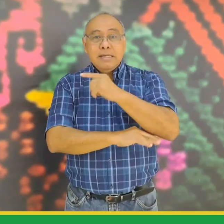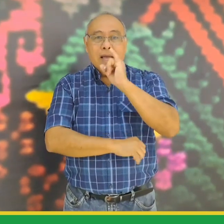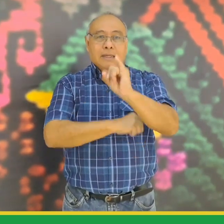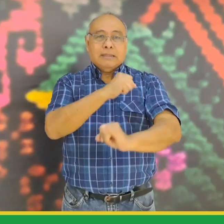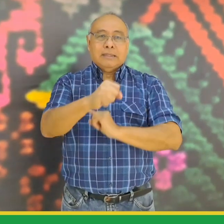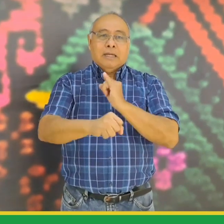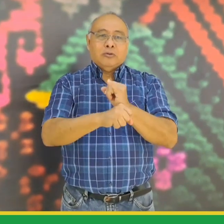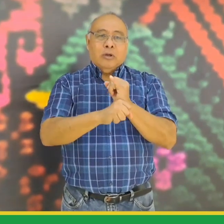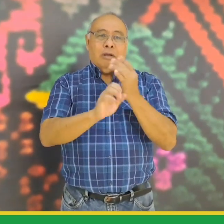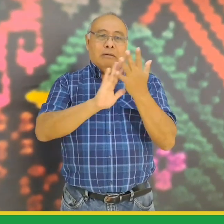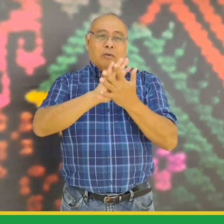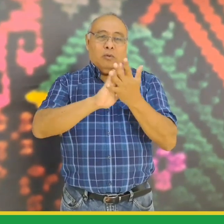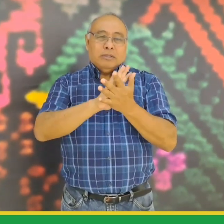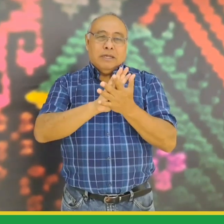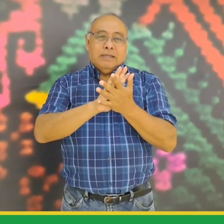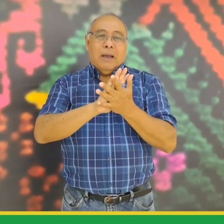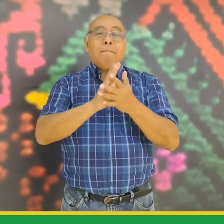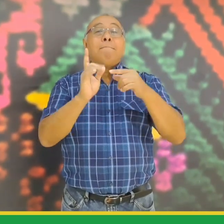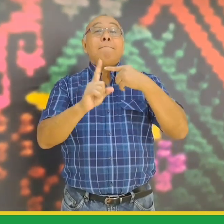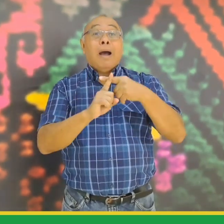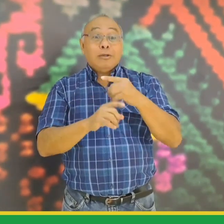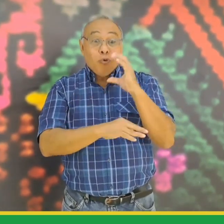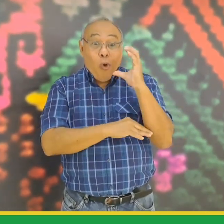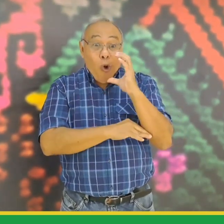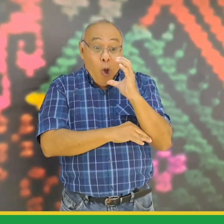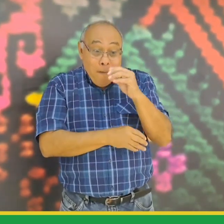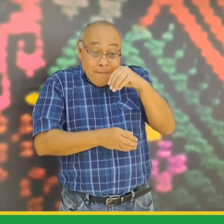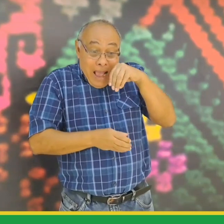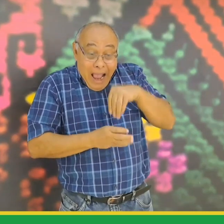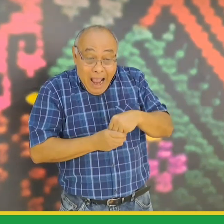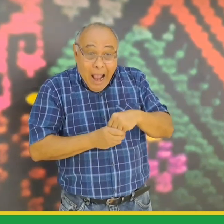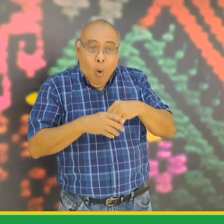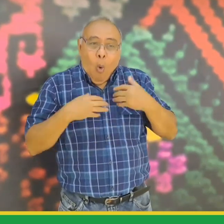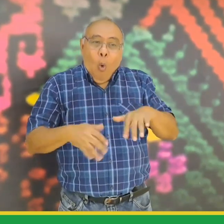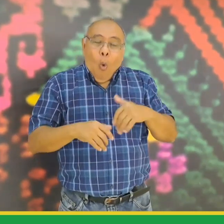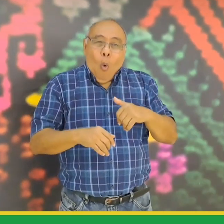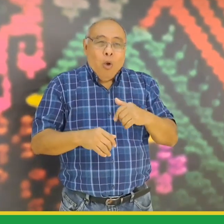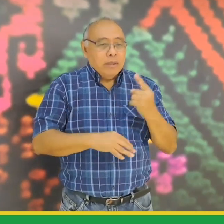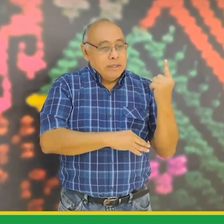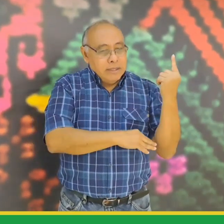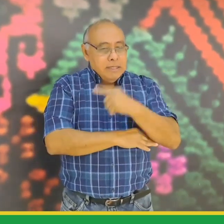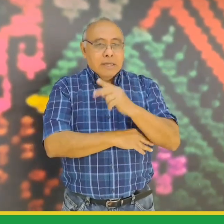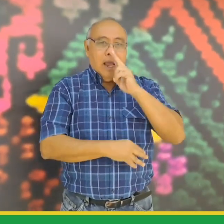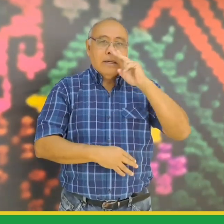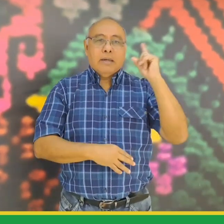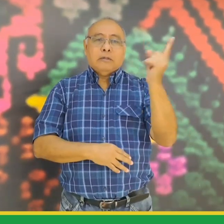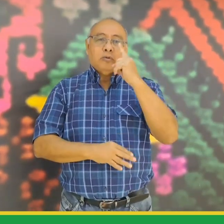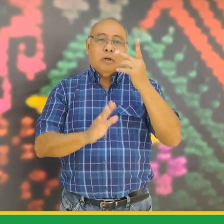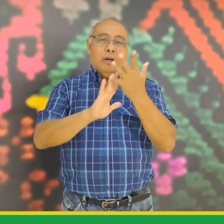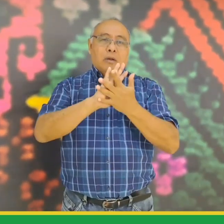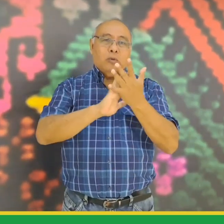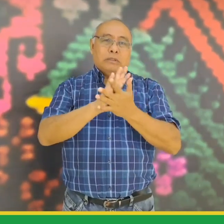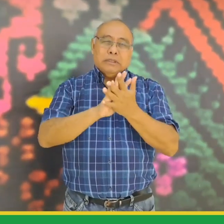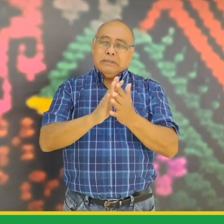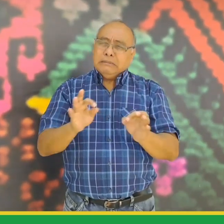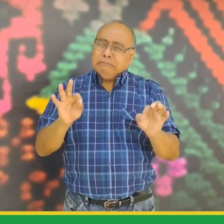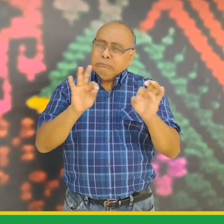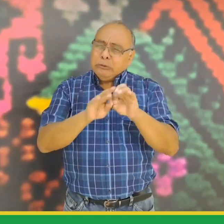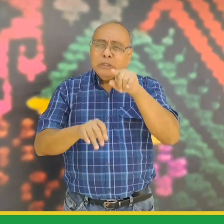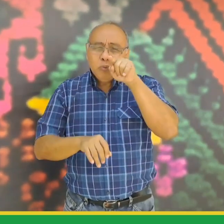día internacional de las lenguas de señas y que para Colombia tenemos el día nacional de la lengua de señas colombiana por eso aprovechen esta fecha